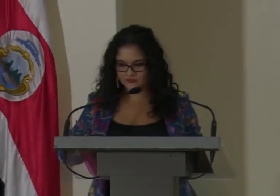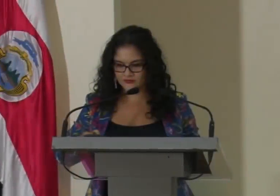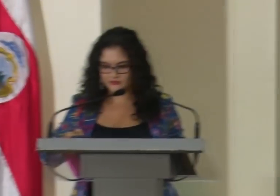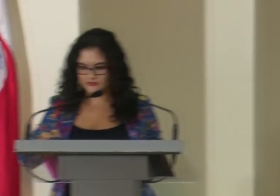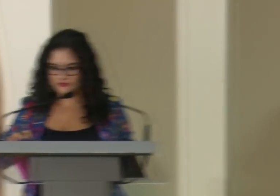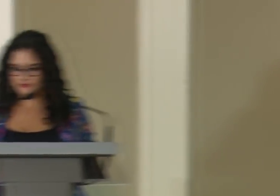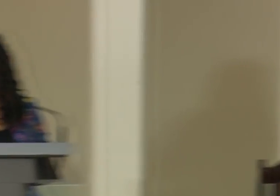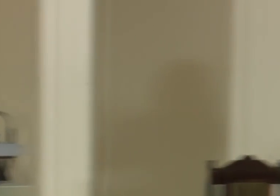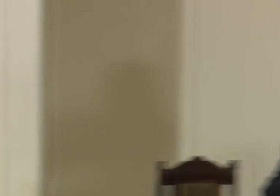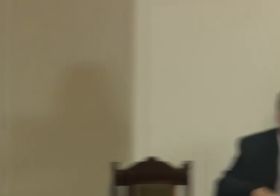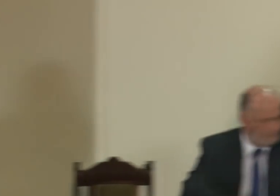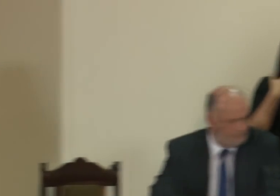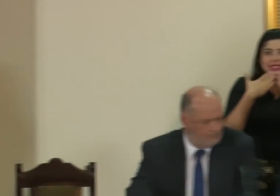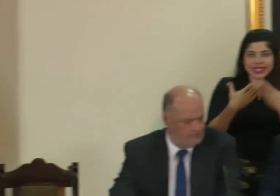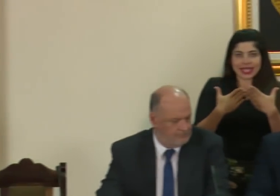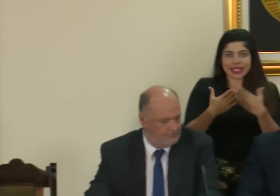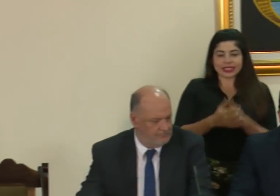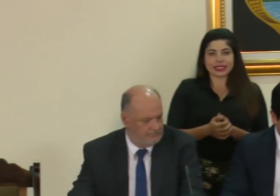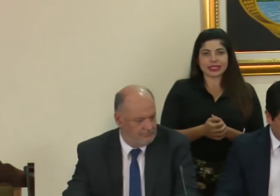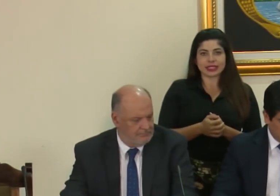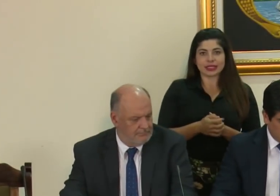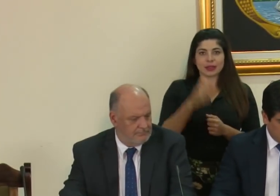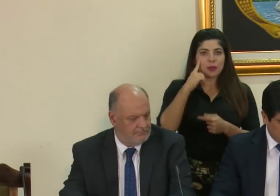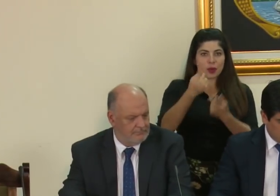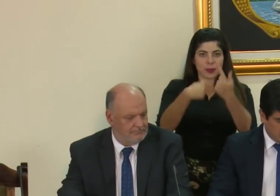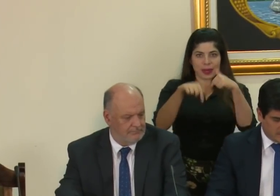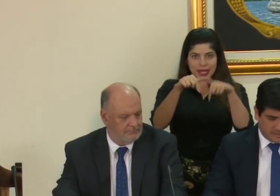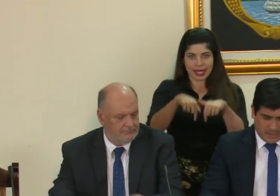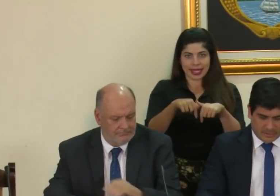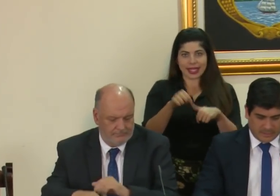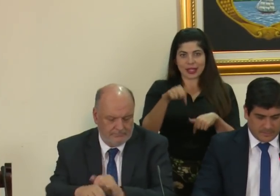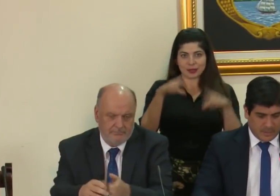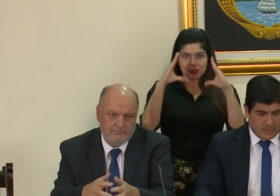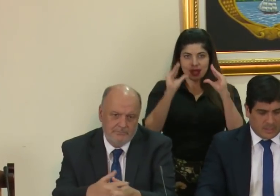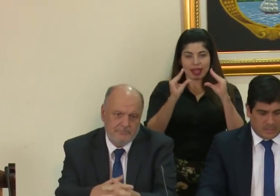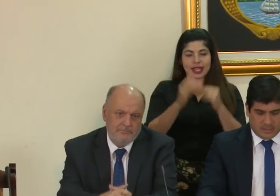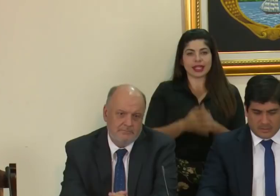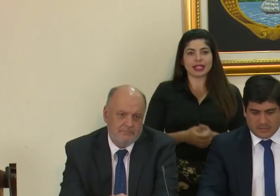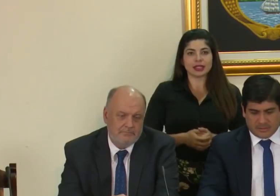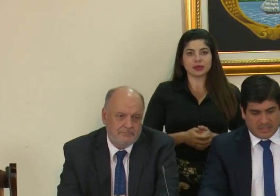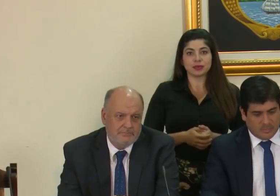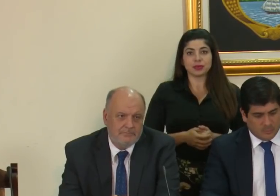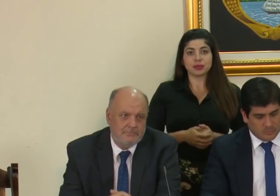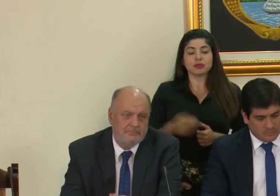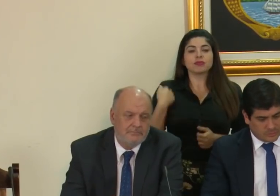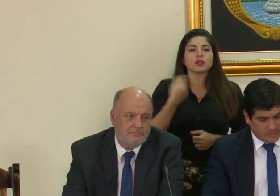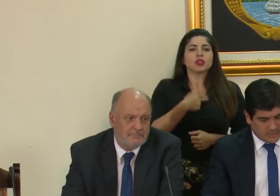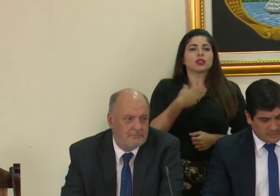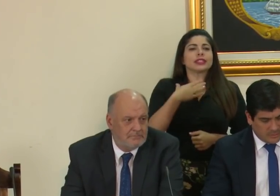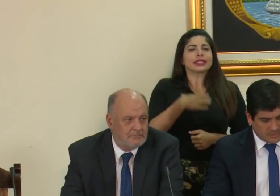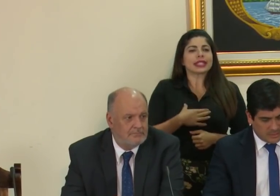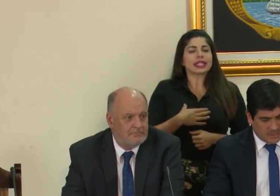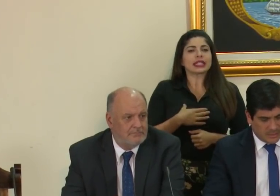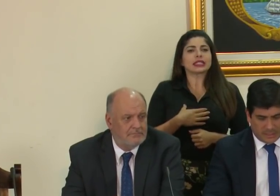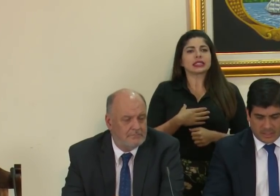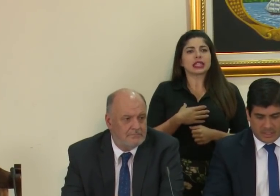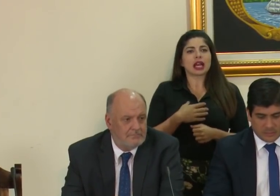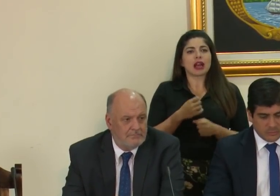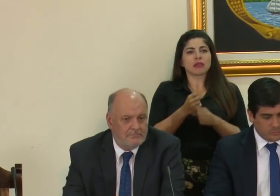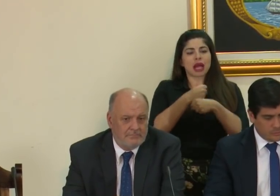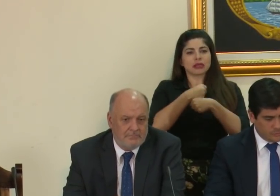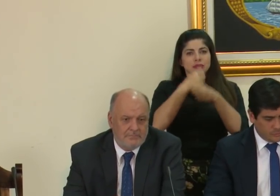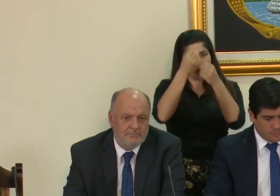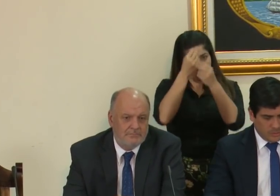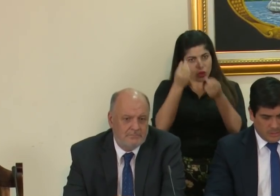Buenas tardes y muchas gracias por estar acá esta tarde. Deseamos hacer una serie de